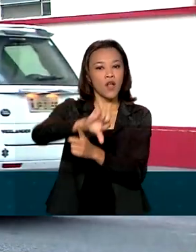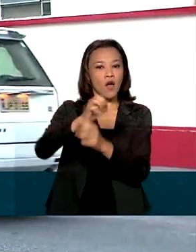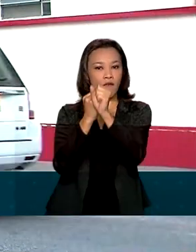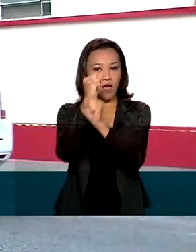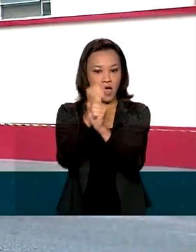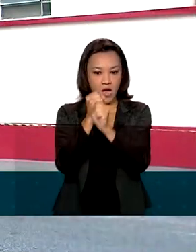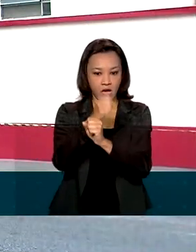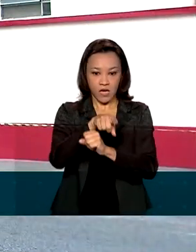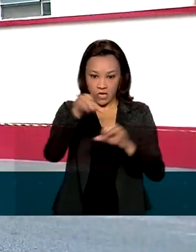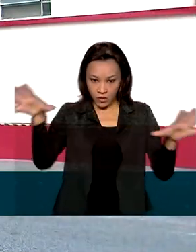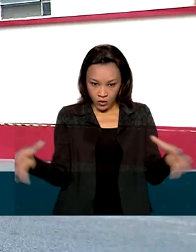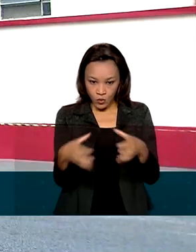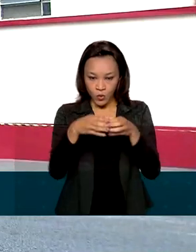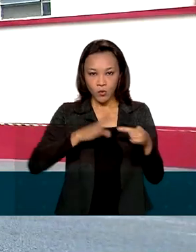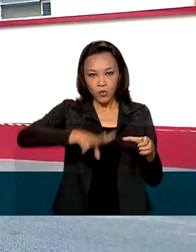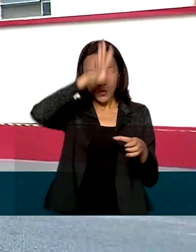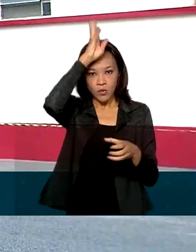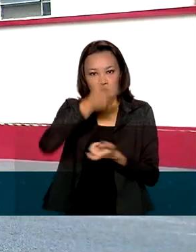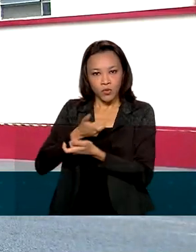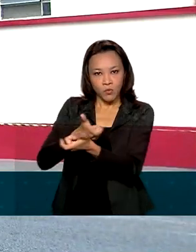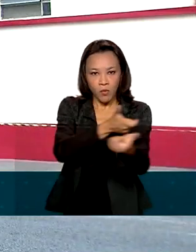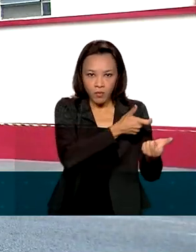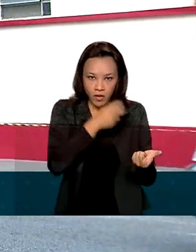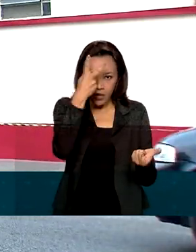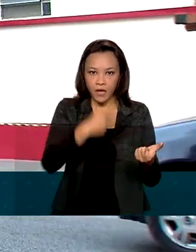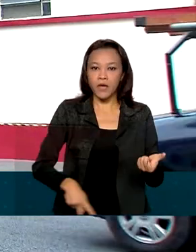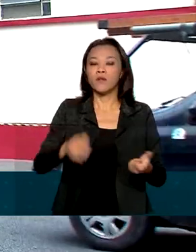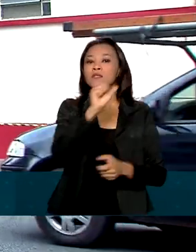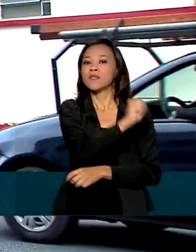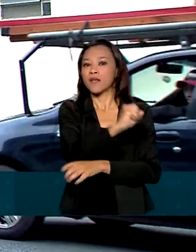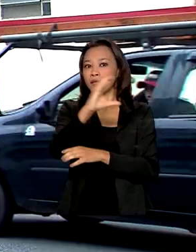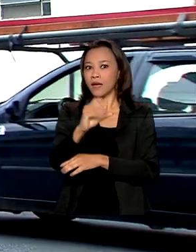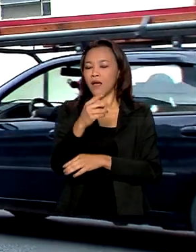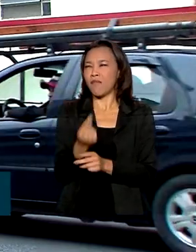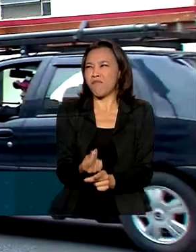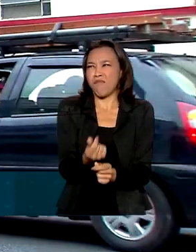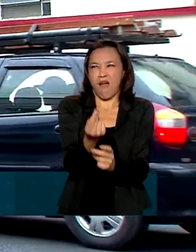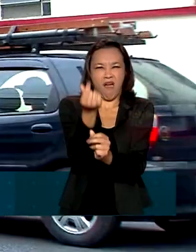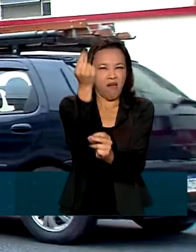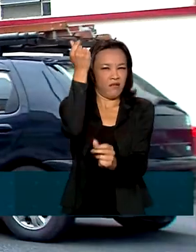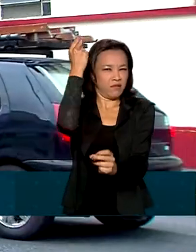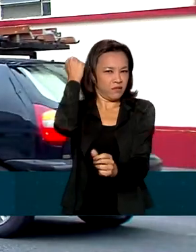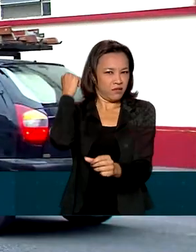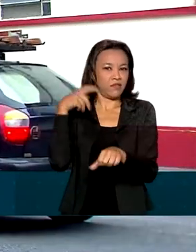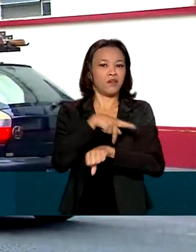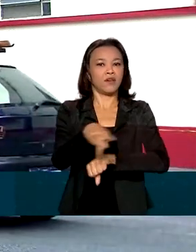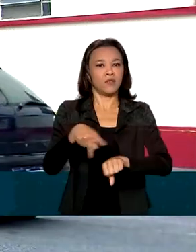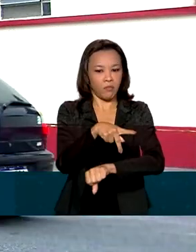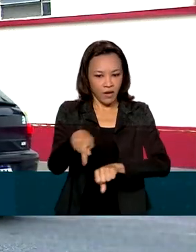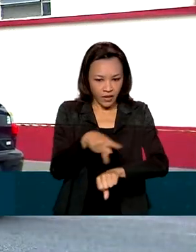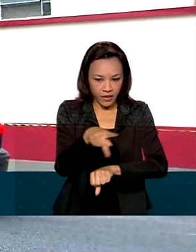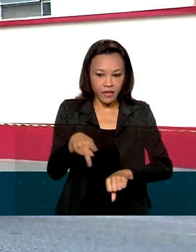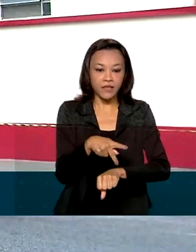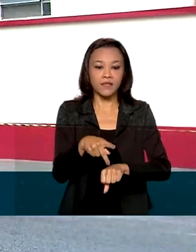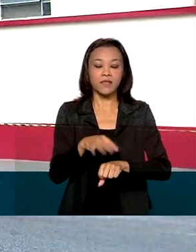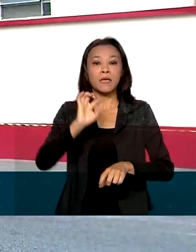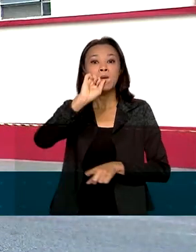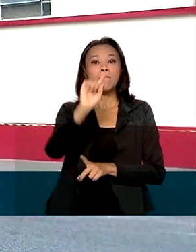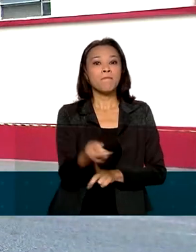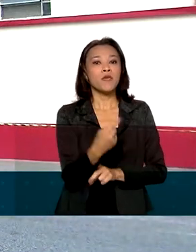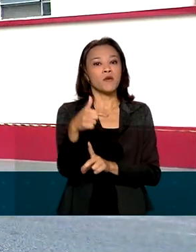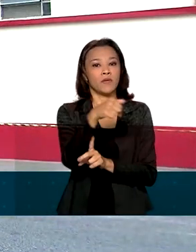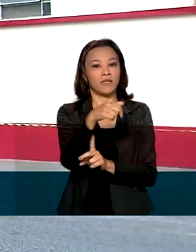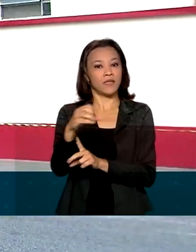Voluntários de Joinville é a mais antiga corporação de bombeiros voluntários do país. Atualmente, 1.700